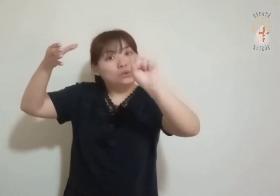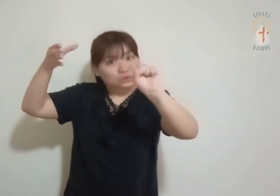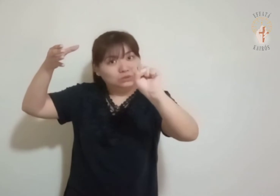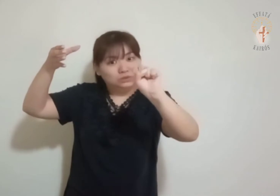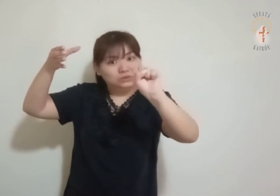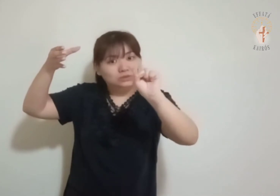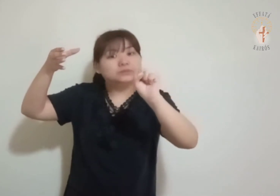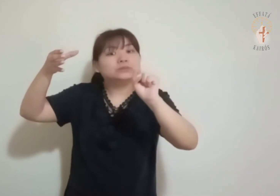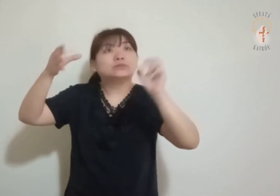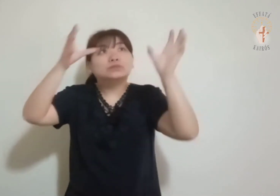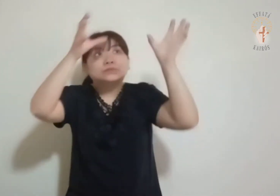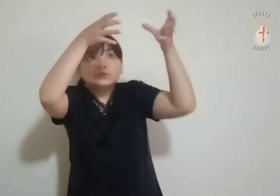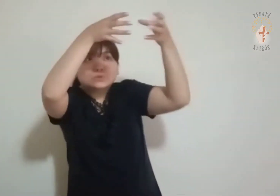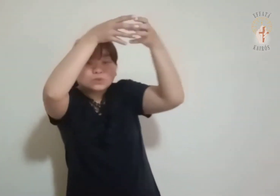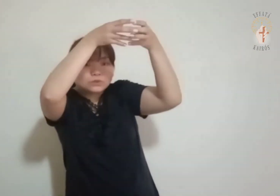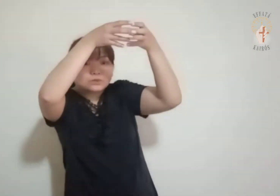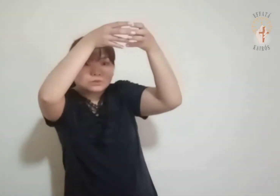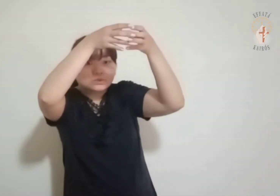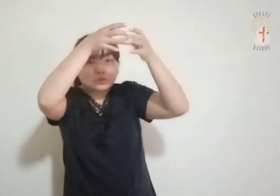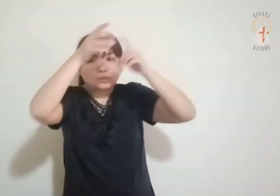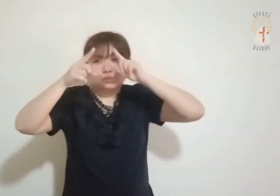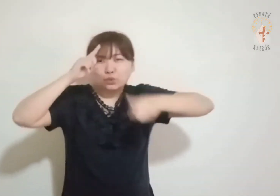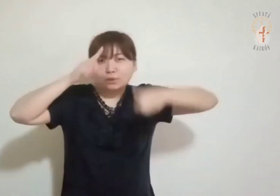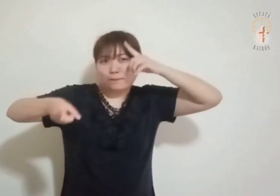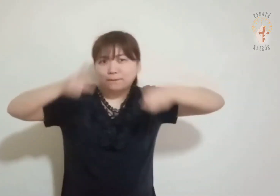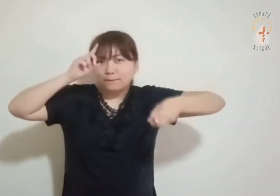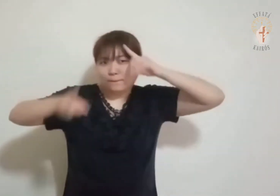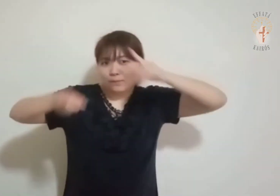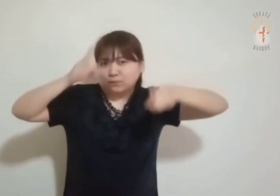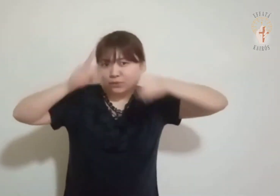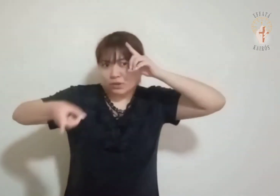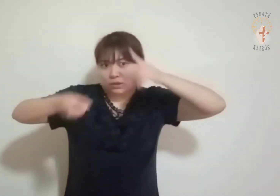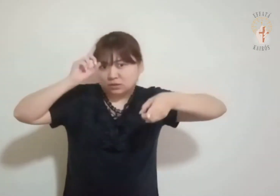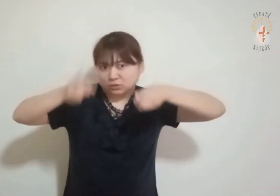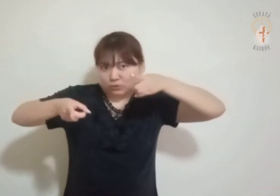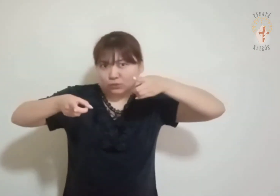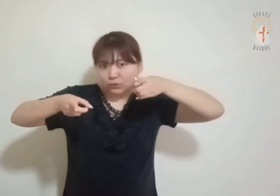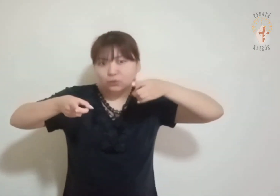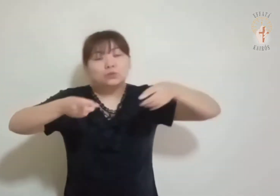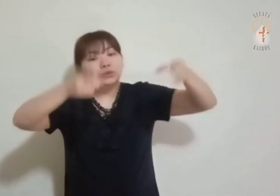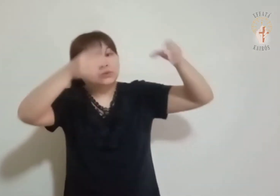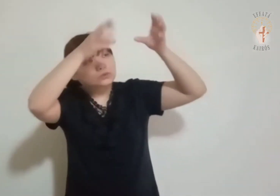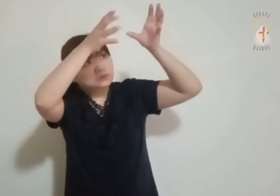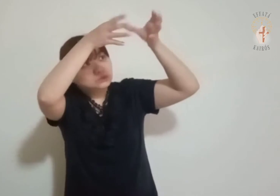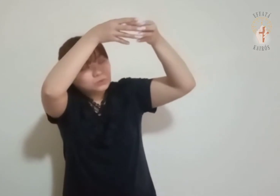soberanias